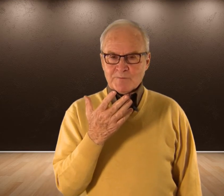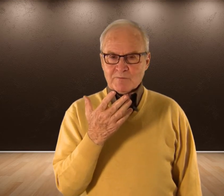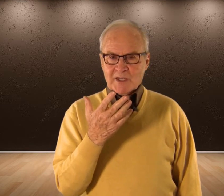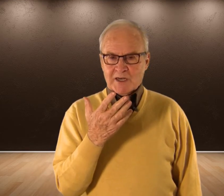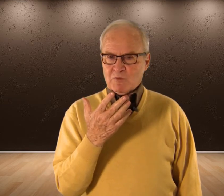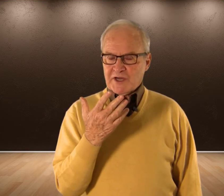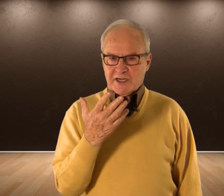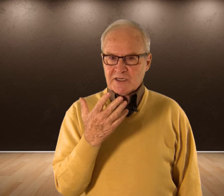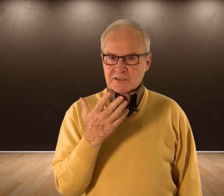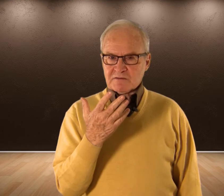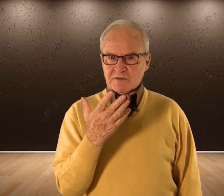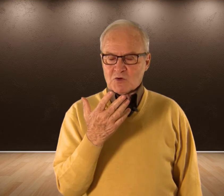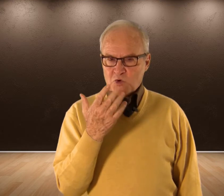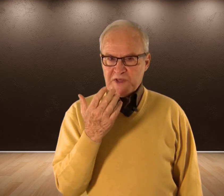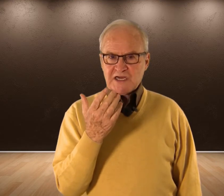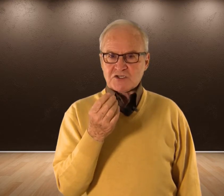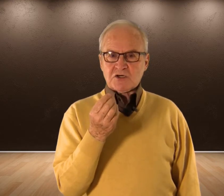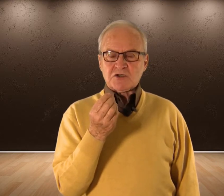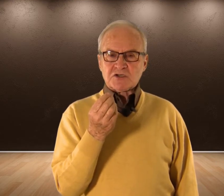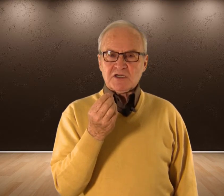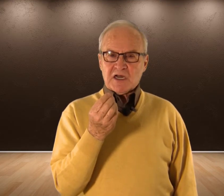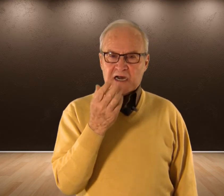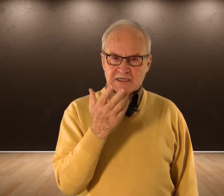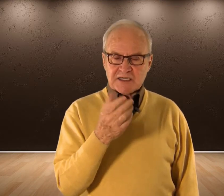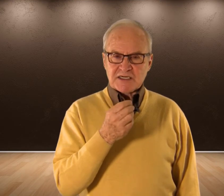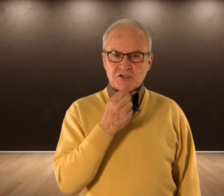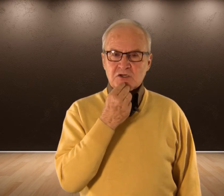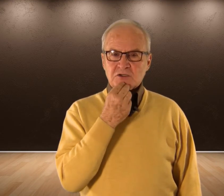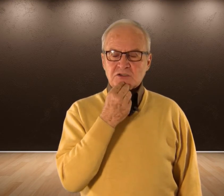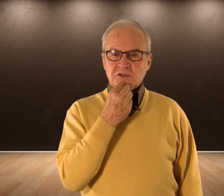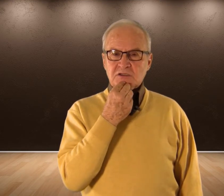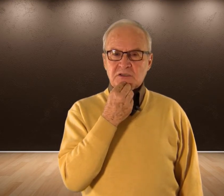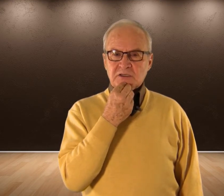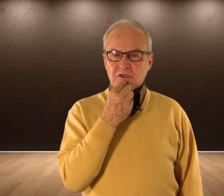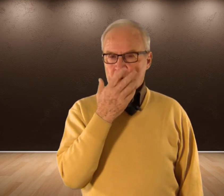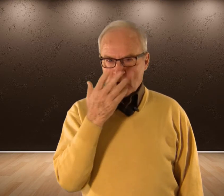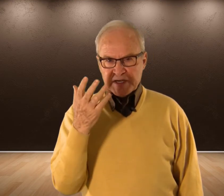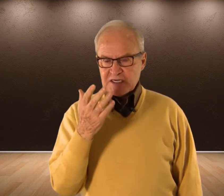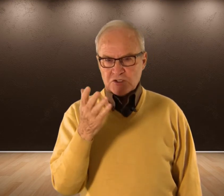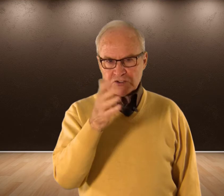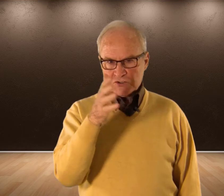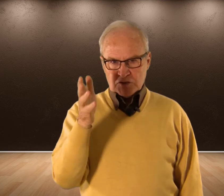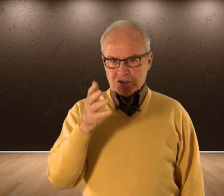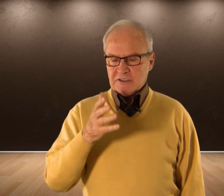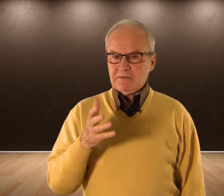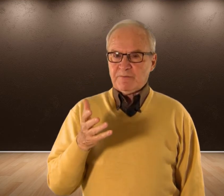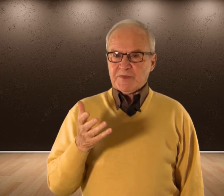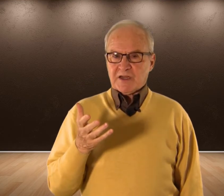Eran mujeres Rubias las dos Altas las dos Jóvenes las dos Y